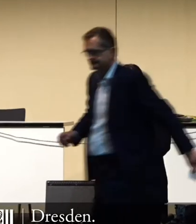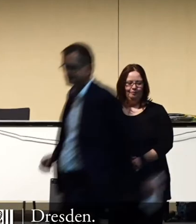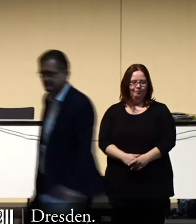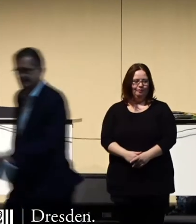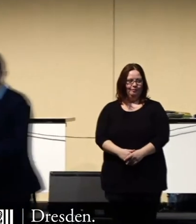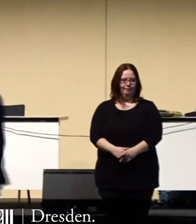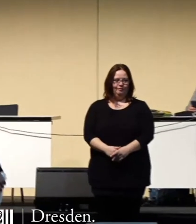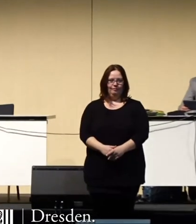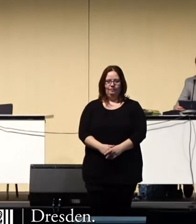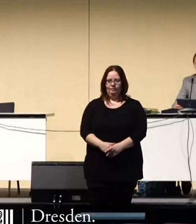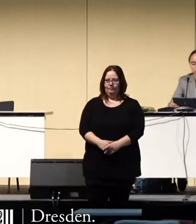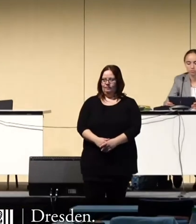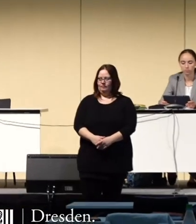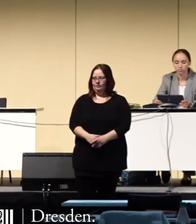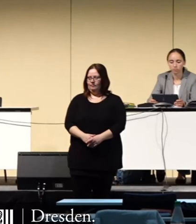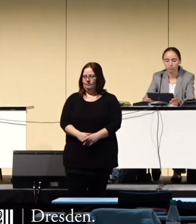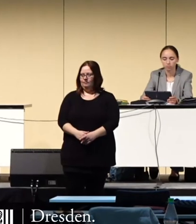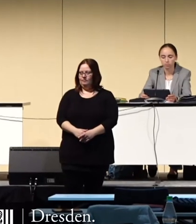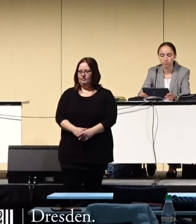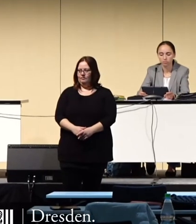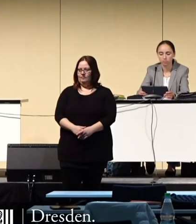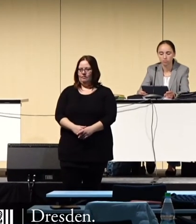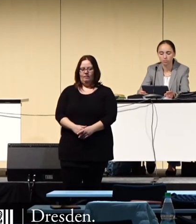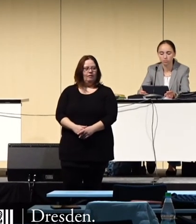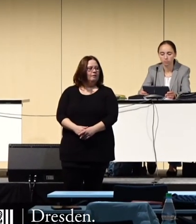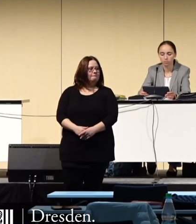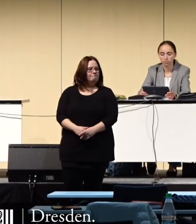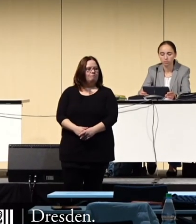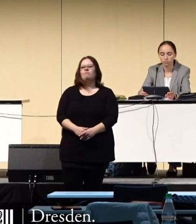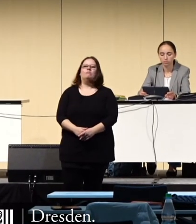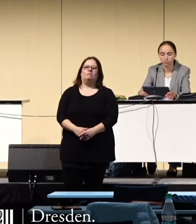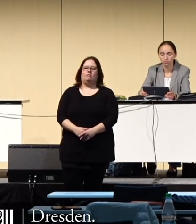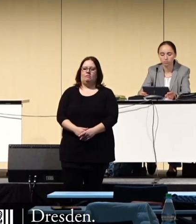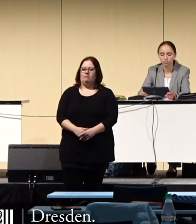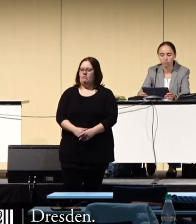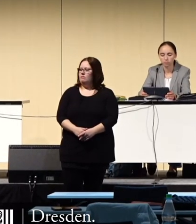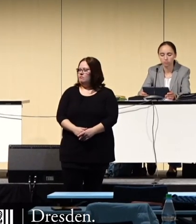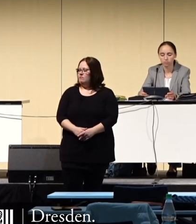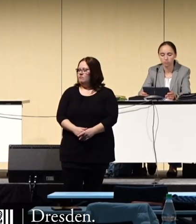Applaus So, wir setzen fort mit der AfD-Fraktion, Herr Latzinski.